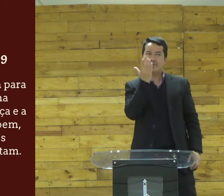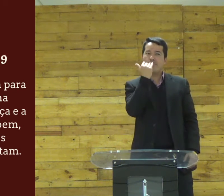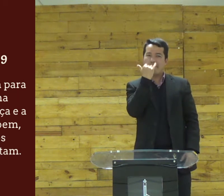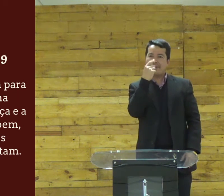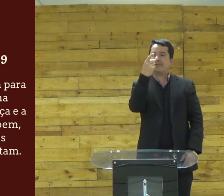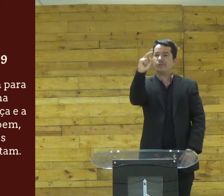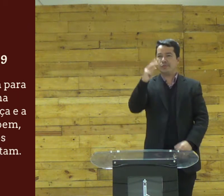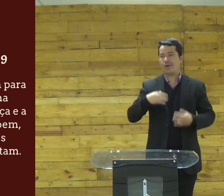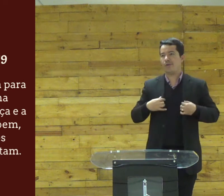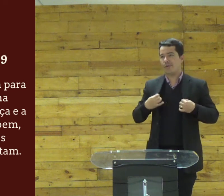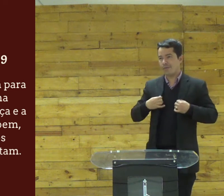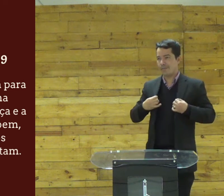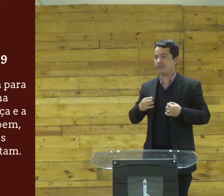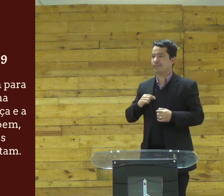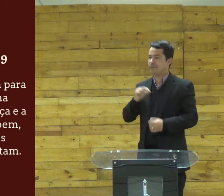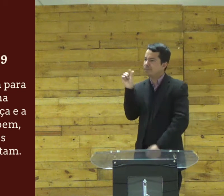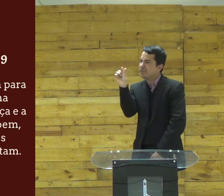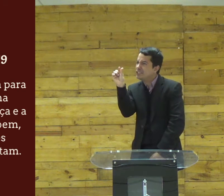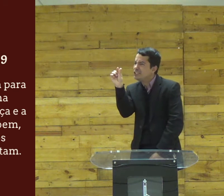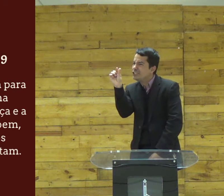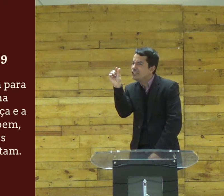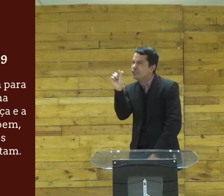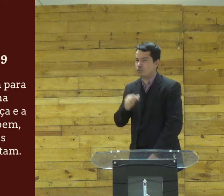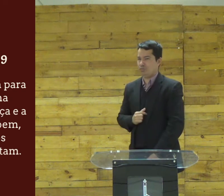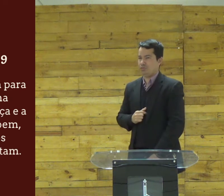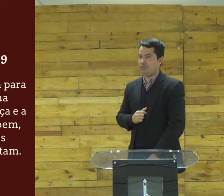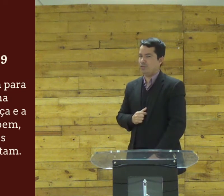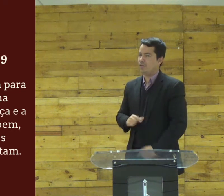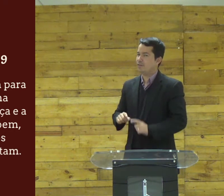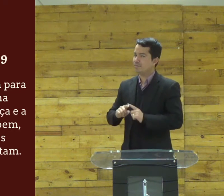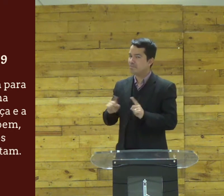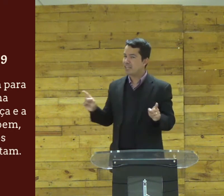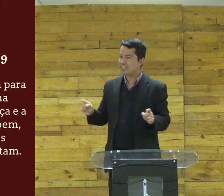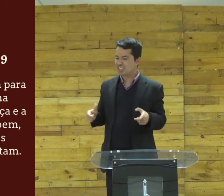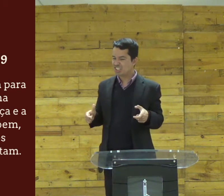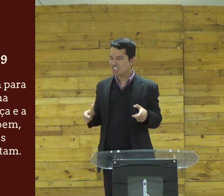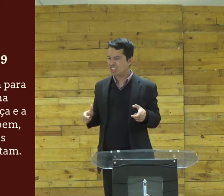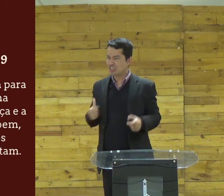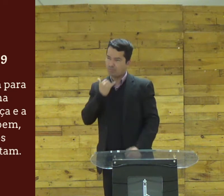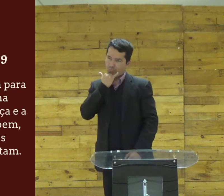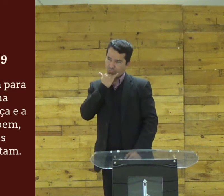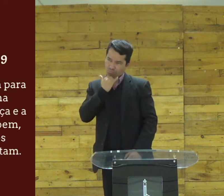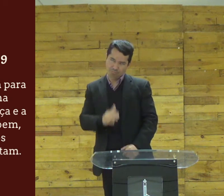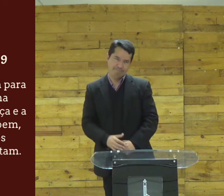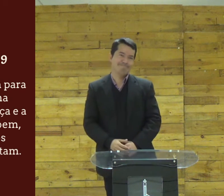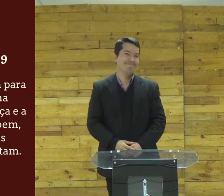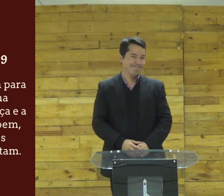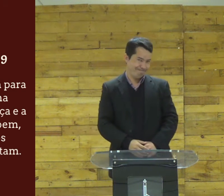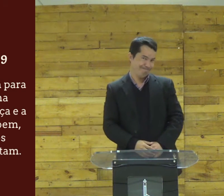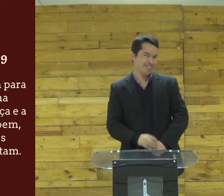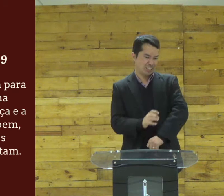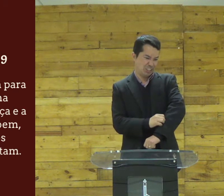porque ela come sua roupa é um bichinho bem pequeno mas chato né